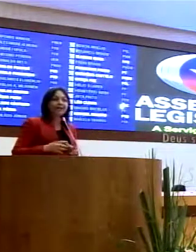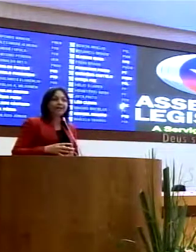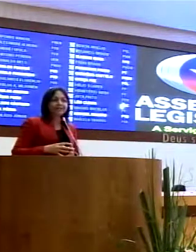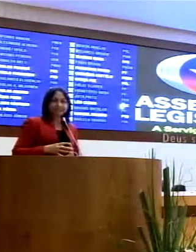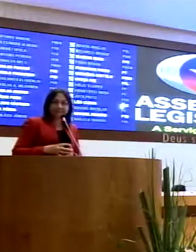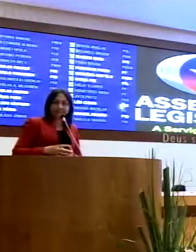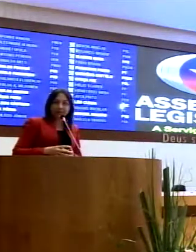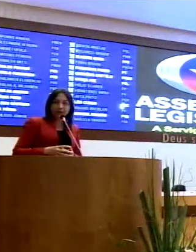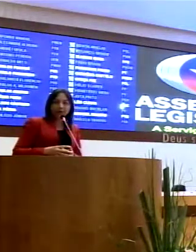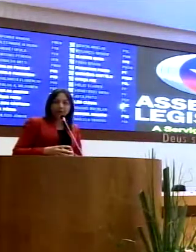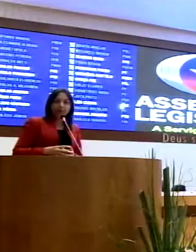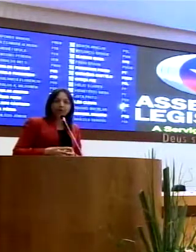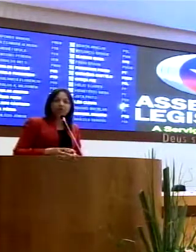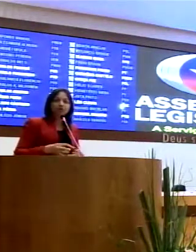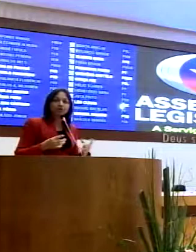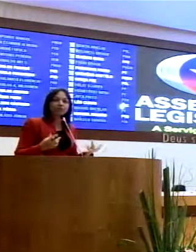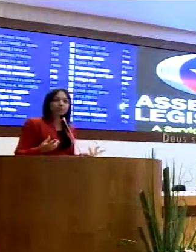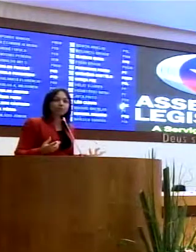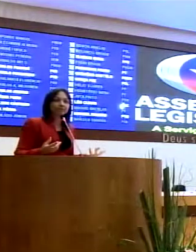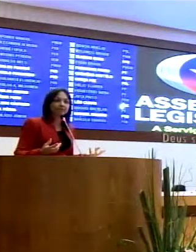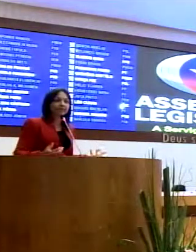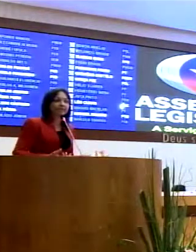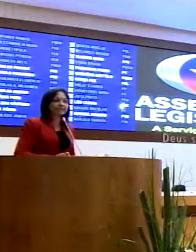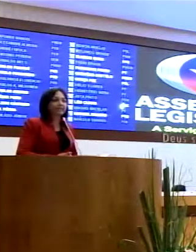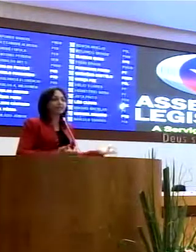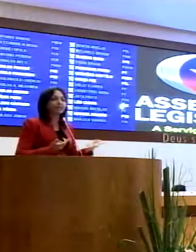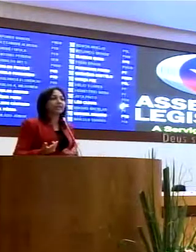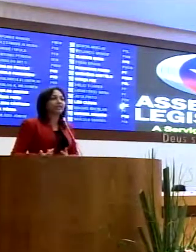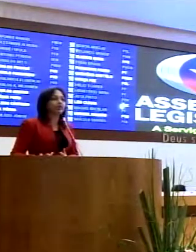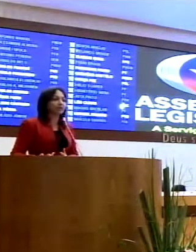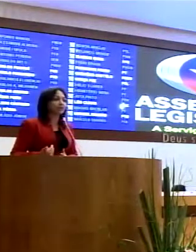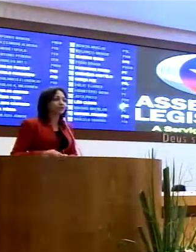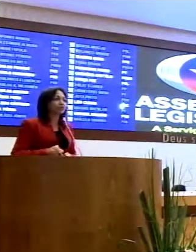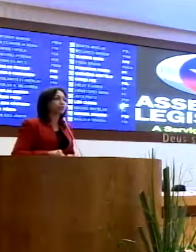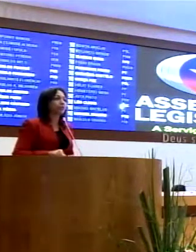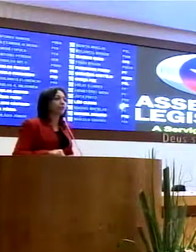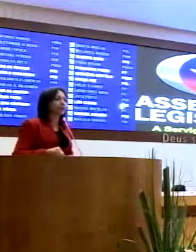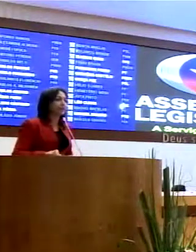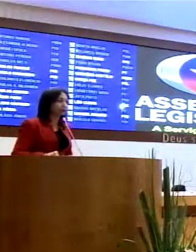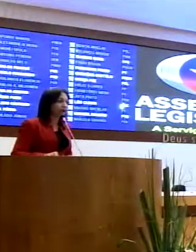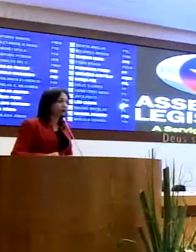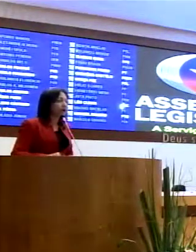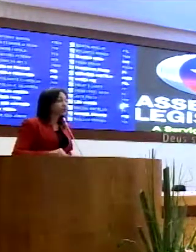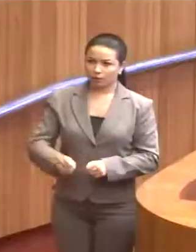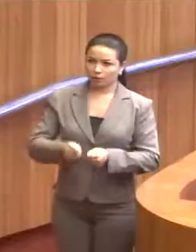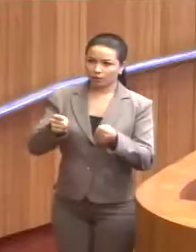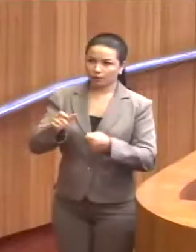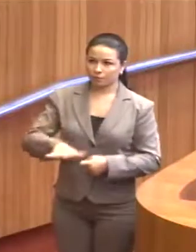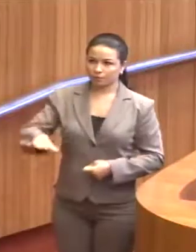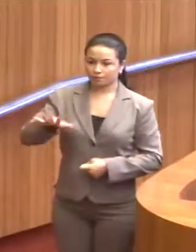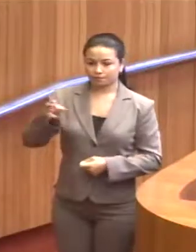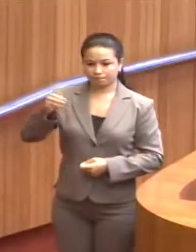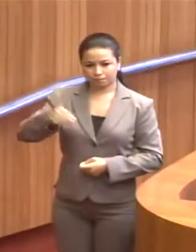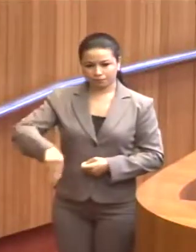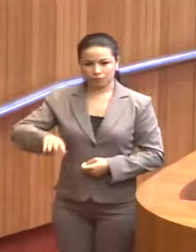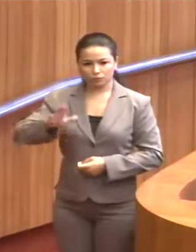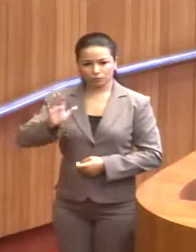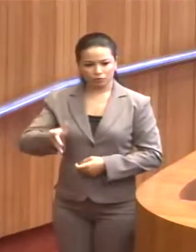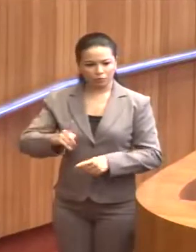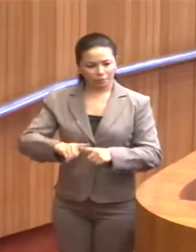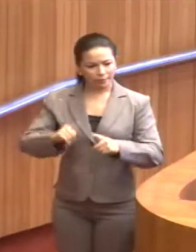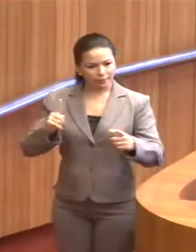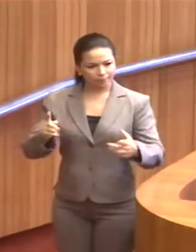acompanhar essa ação, porque nós tivemos uma experiência da vinda da Força Nacional para o Maranhão, já, mas que,